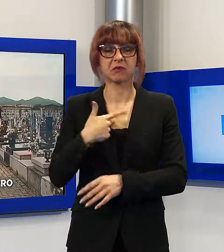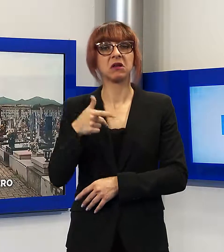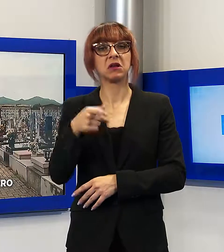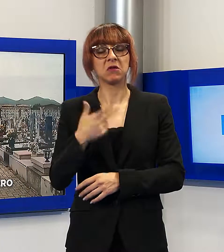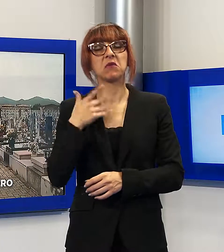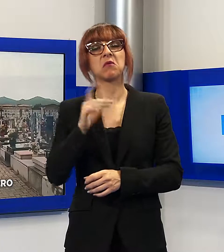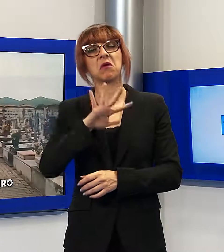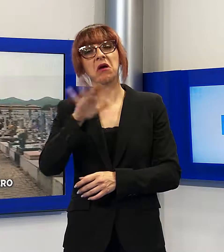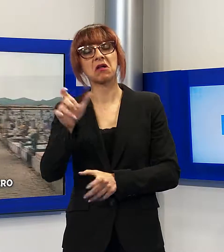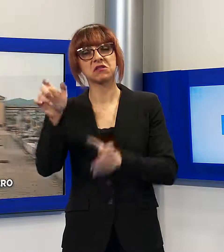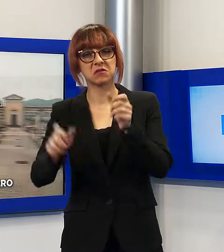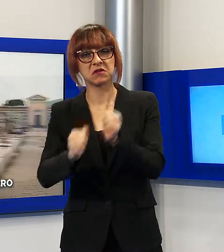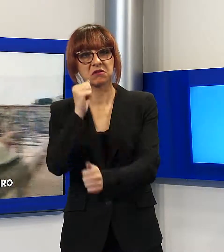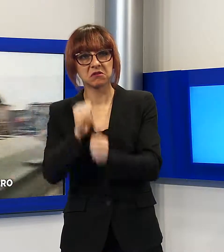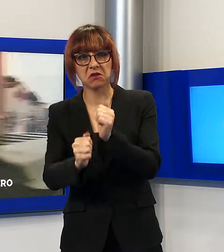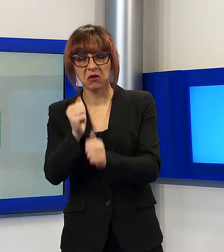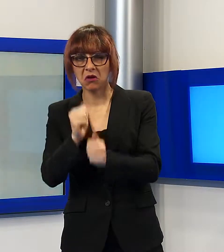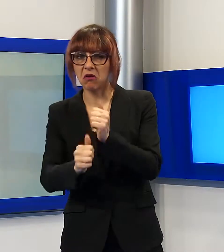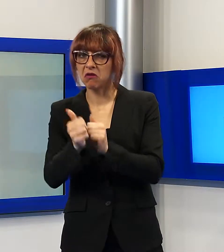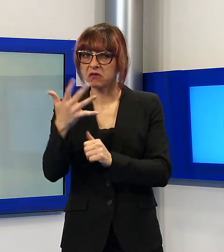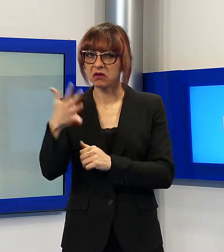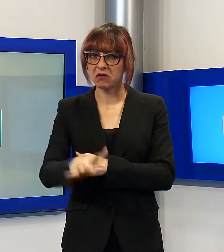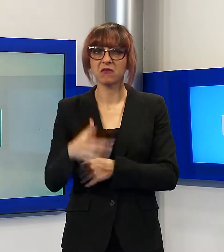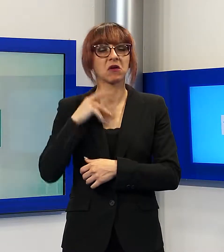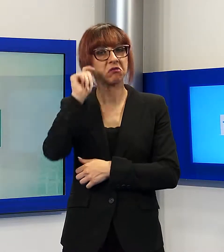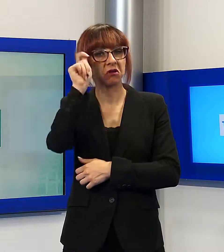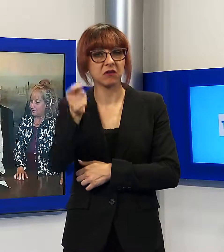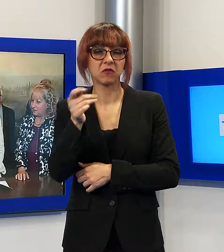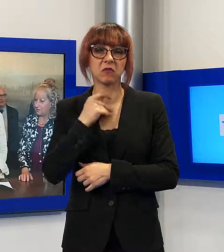per vandali e personaggi senza scrupoli né rispetto.